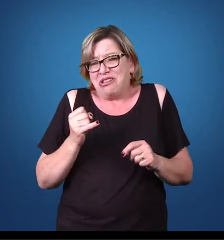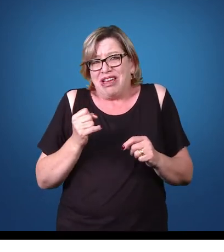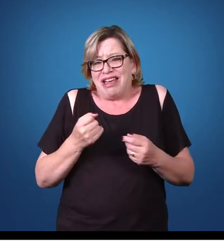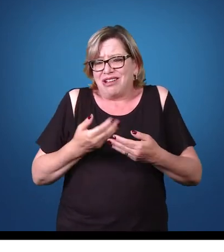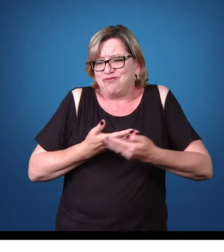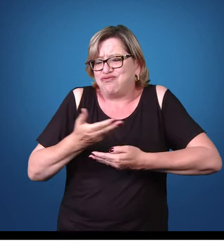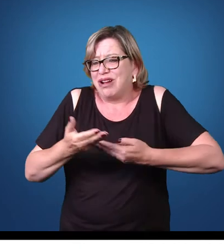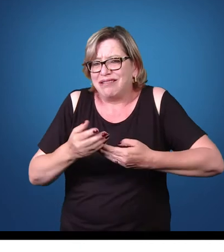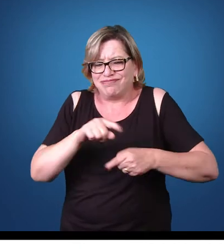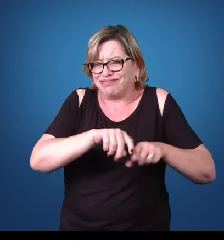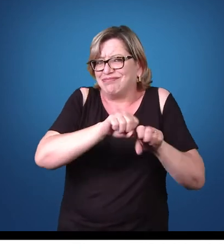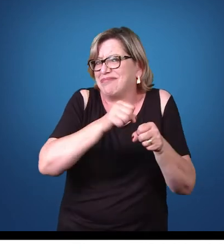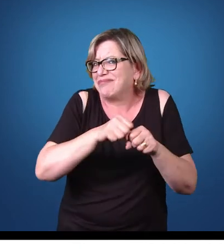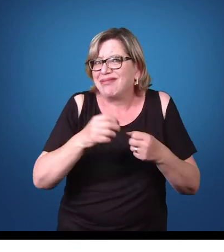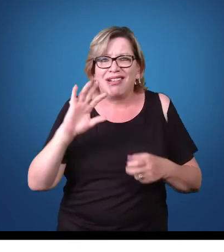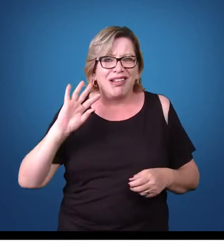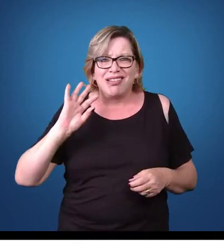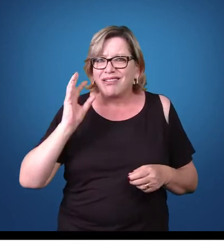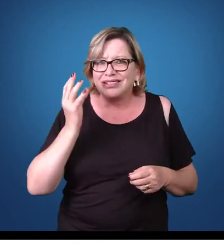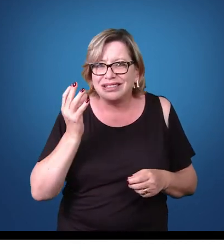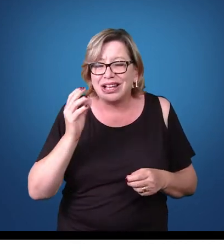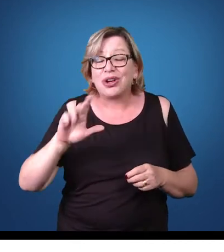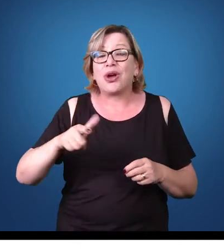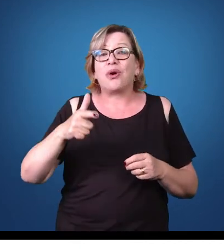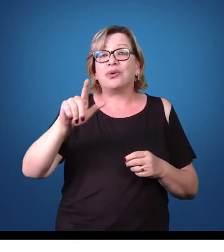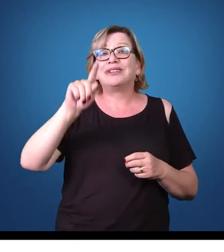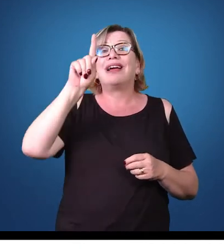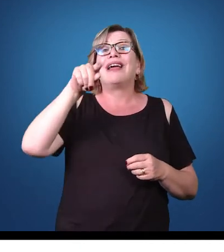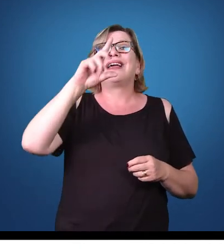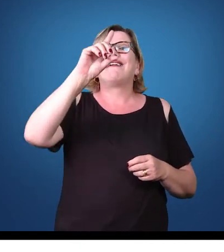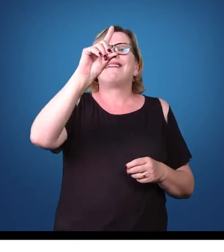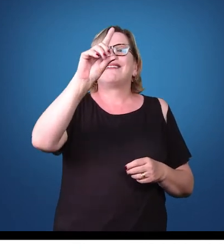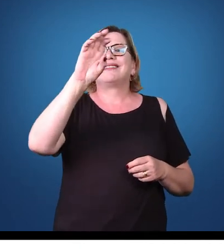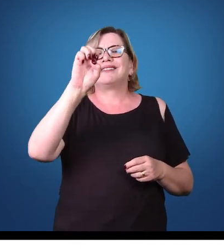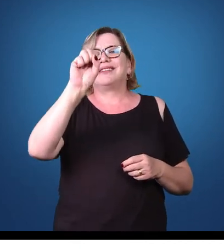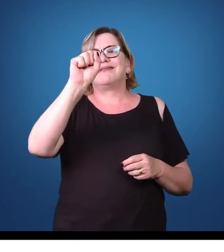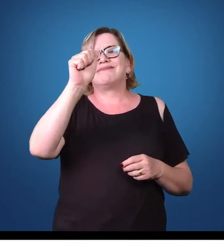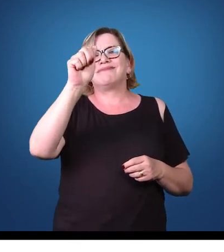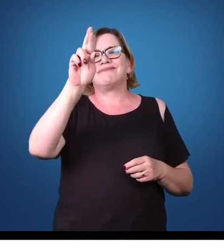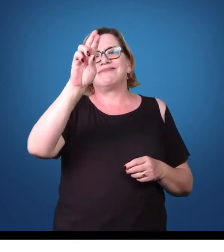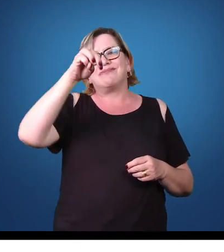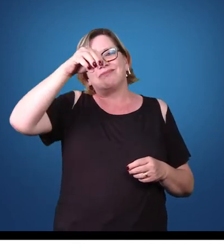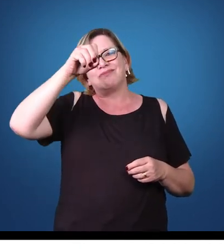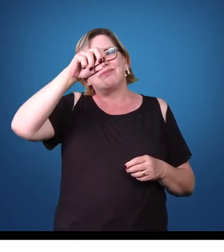ele não é prejudicado. Já as desarmônicas é quando sempre ocorre